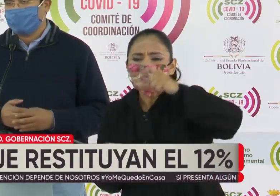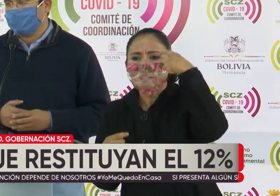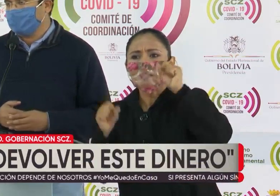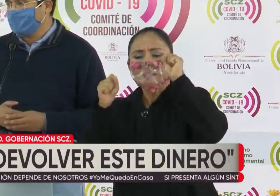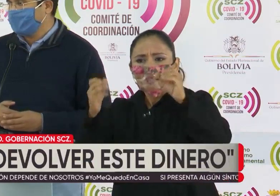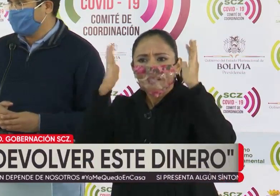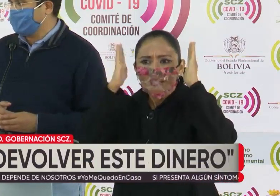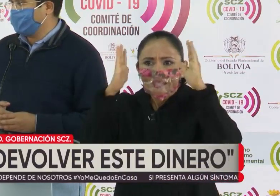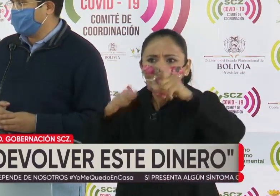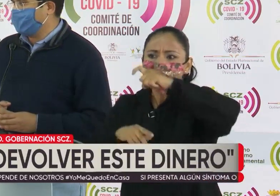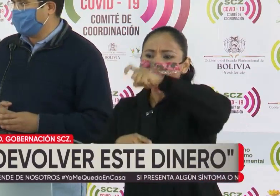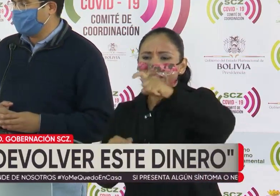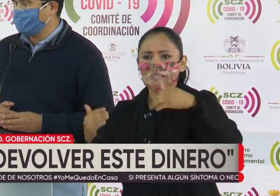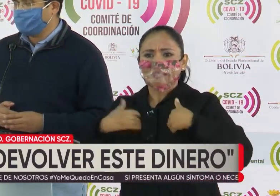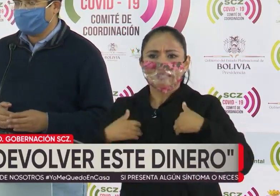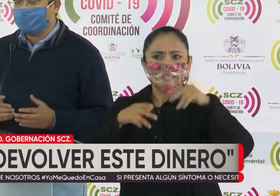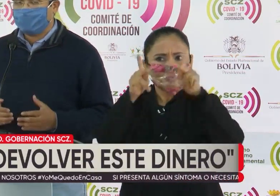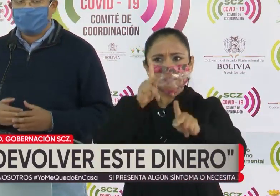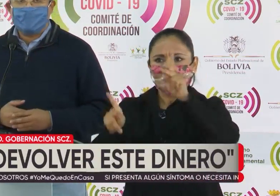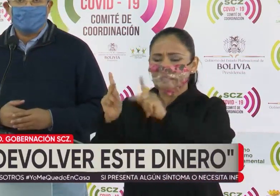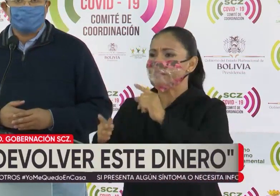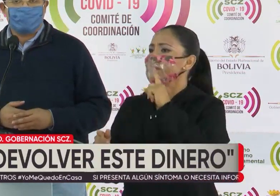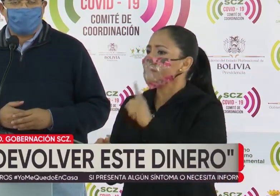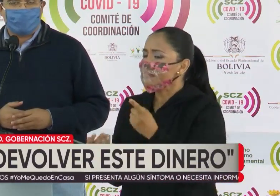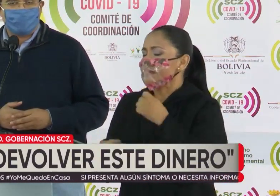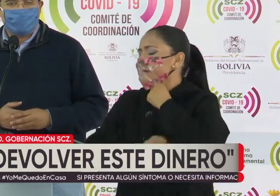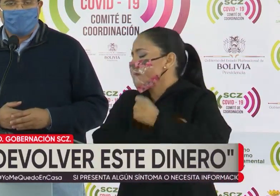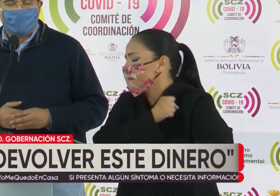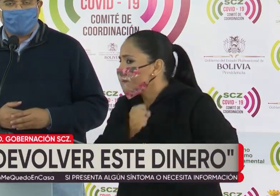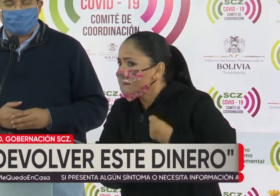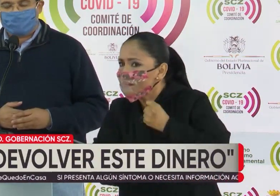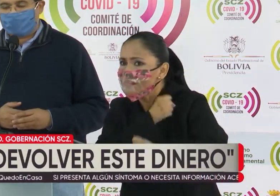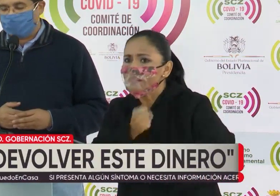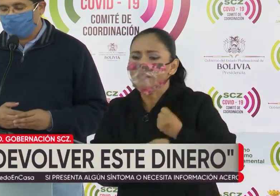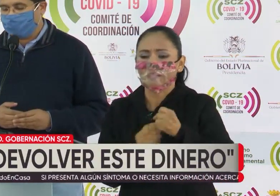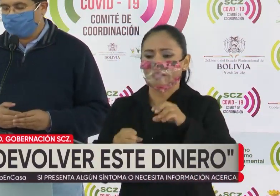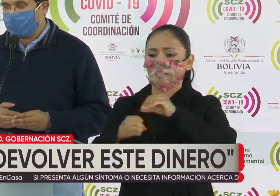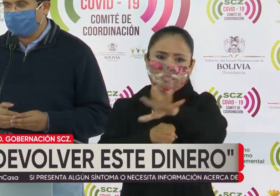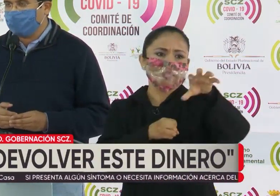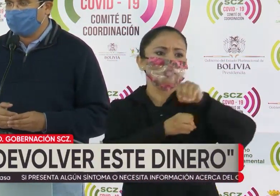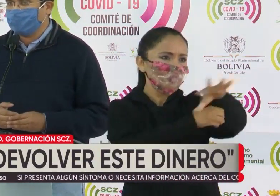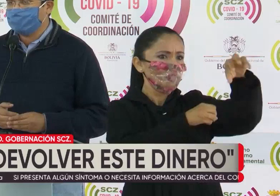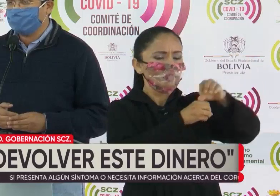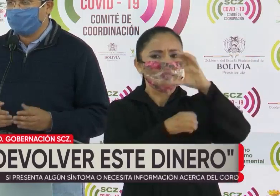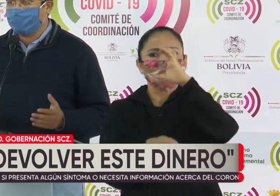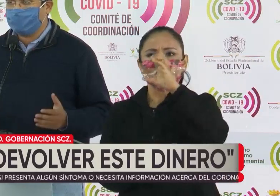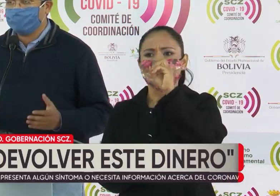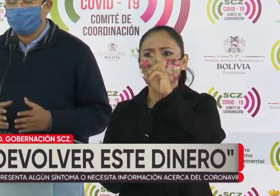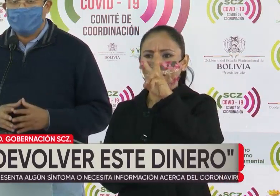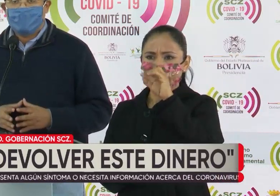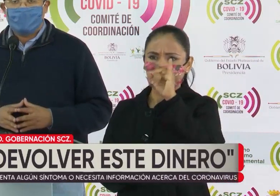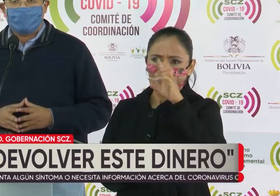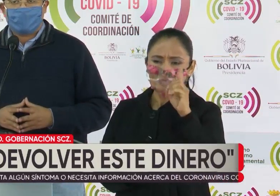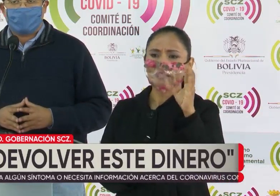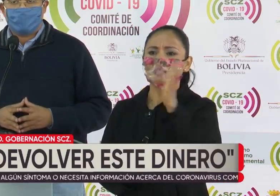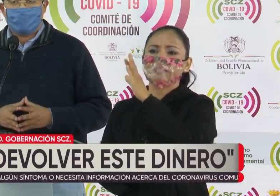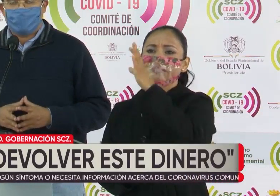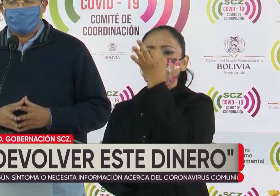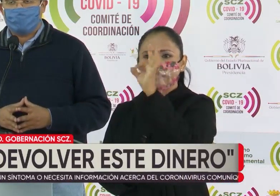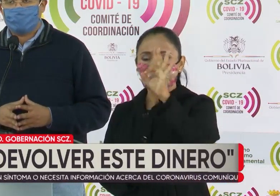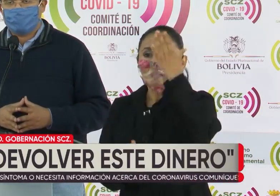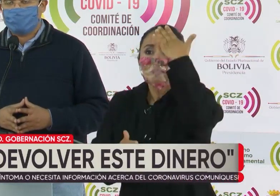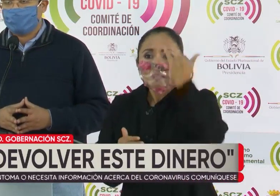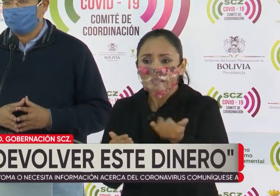necesidades que tiene la población que está sufriendo el contagio del COVID-19. Por eso está